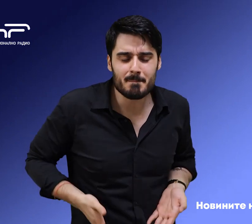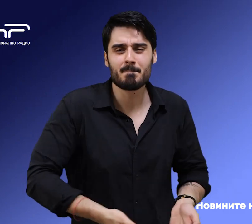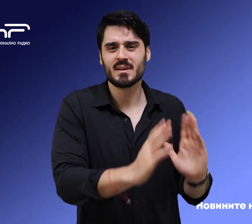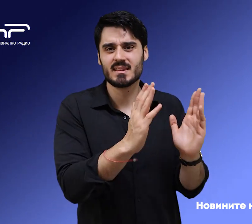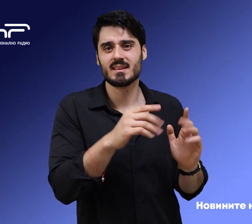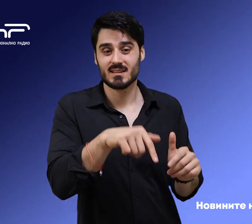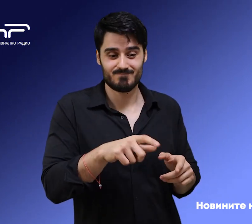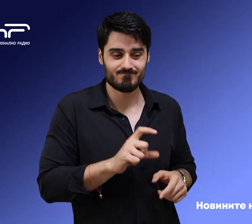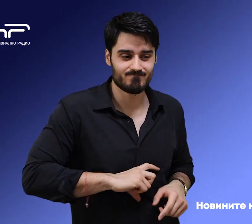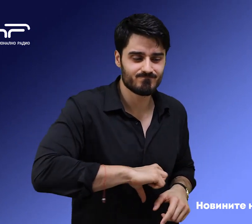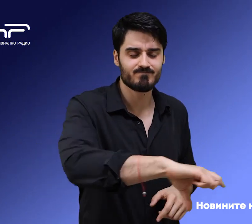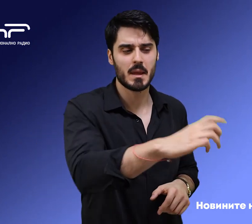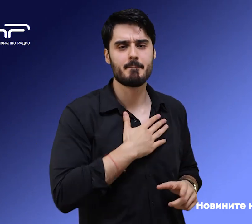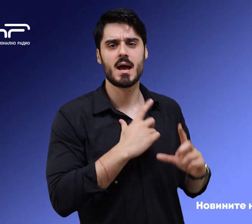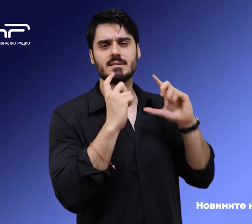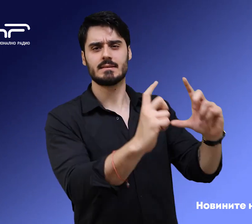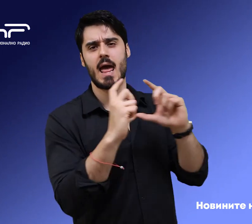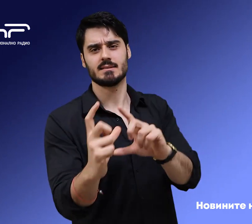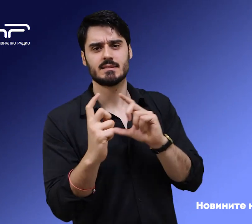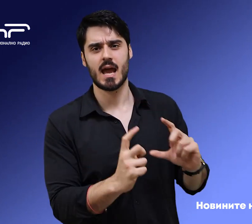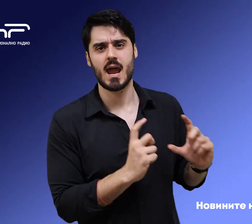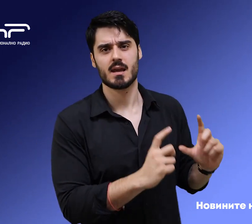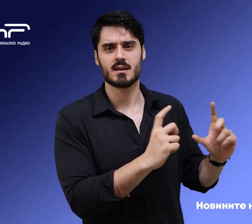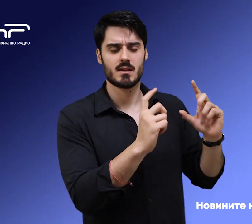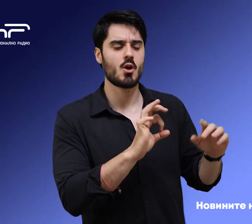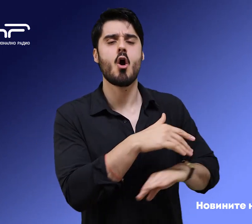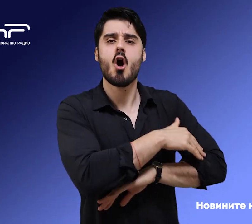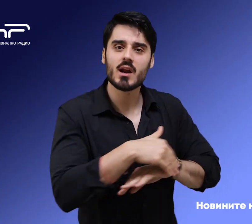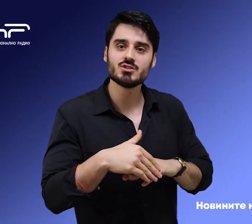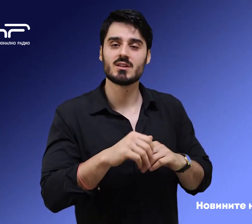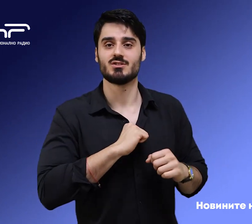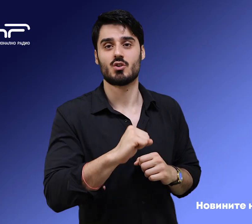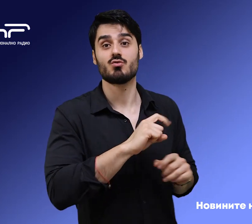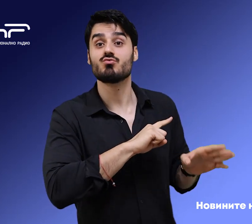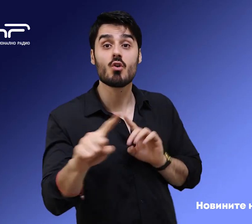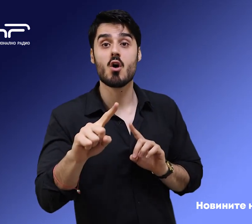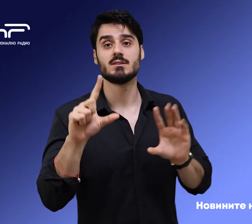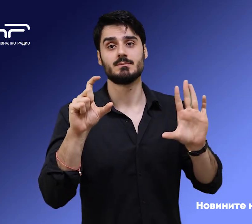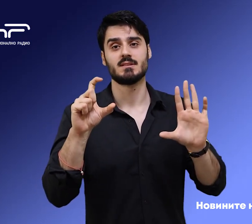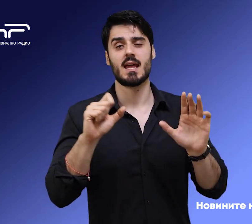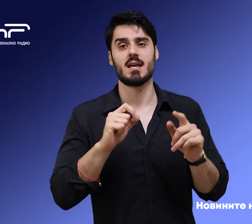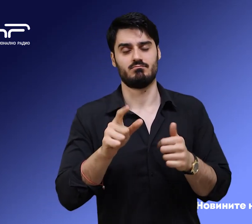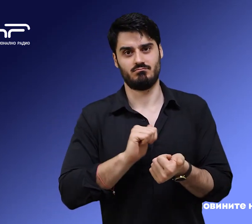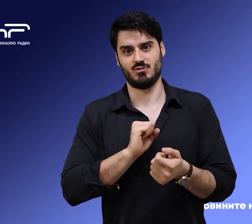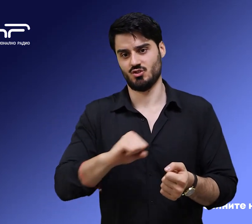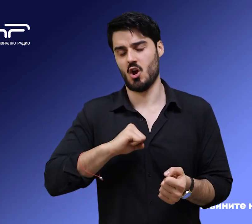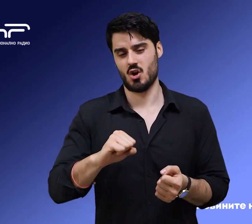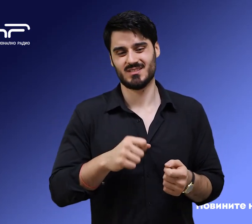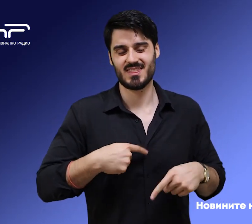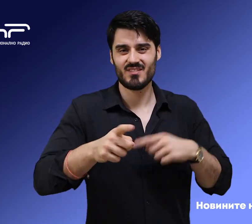Участъкът е сигнализиран с пътни знаци и е въведено по етапно ограничение на скоростта до 70 км в час. Движението по автомагистрала Струма